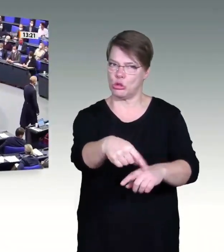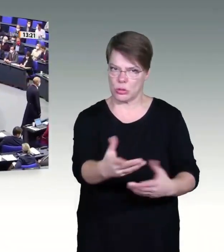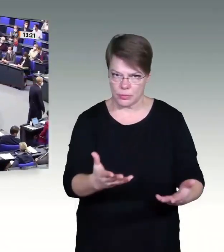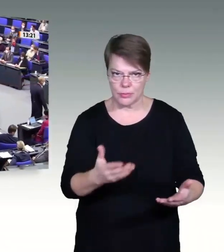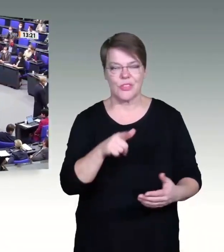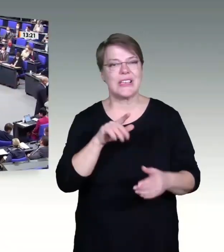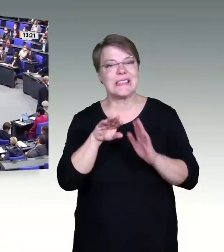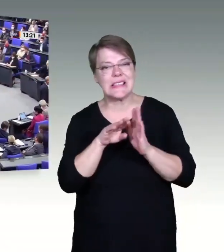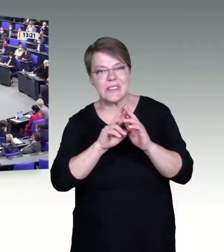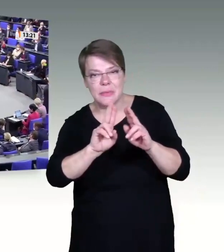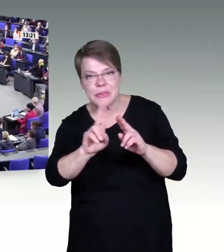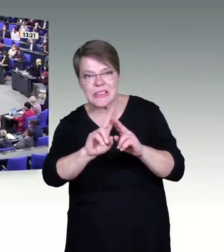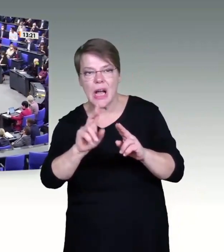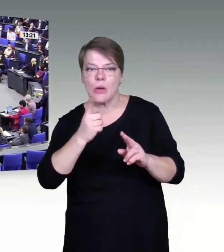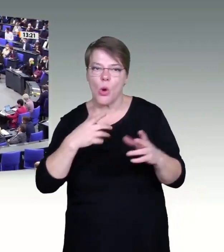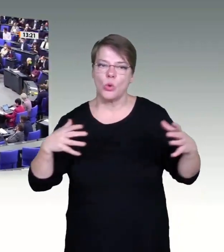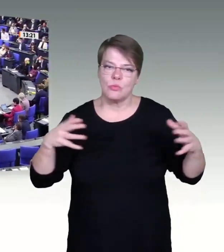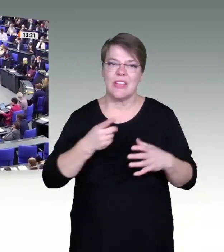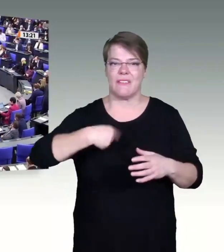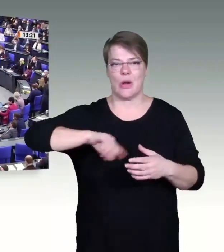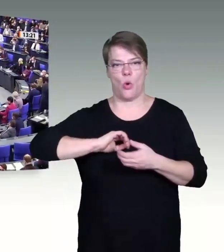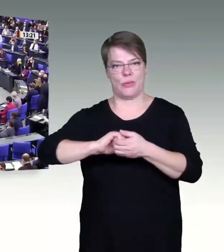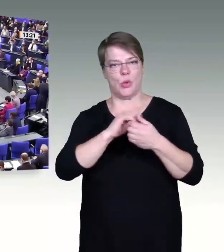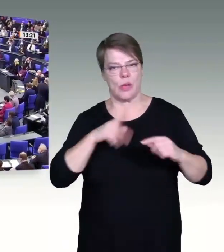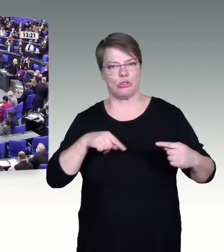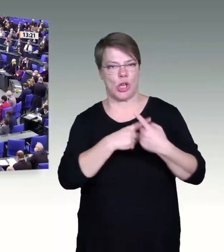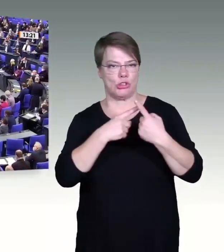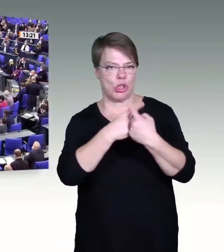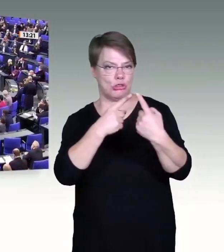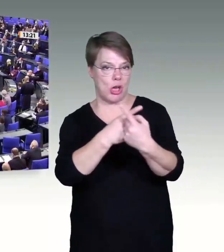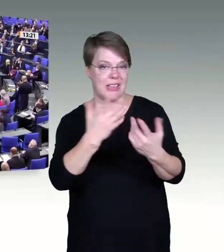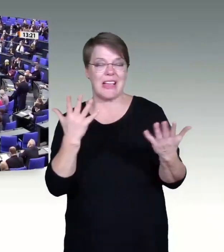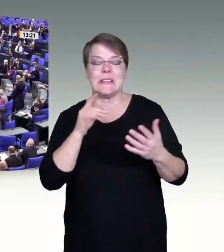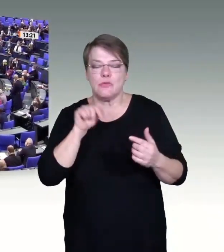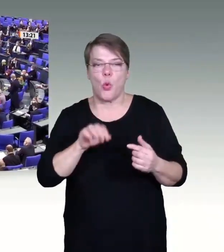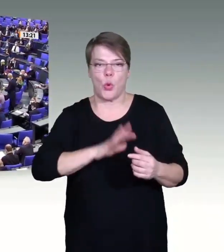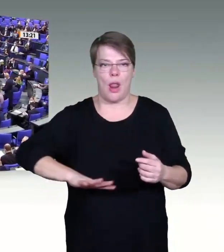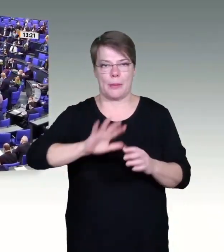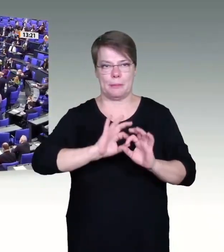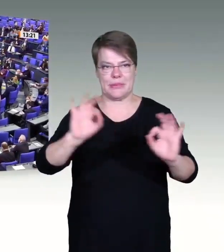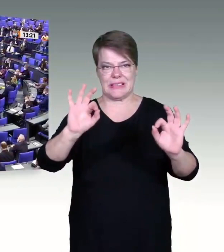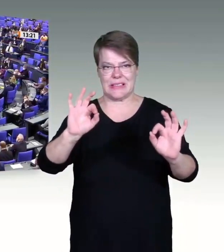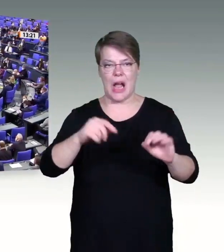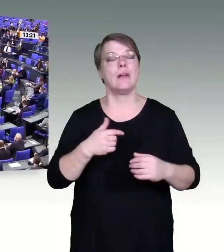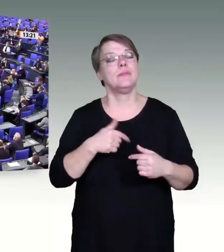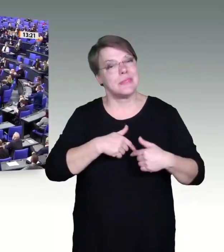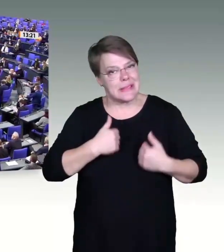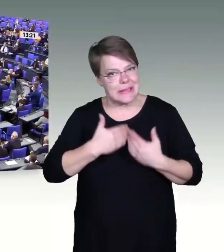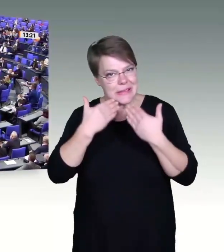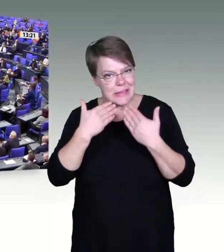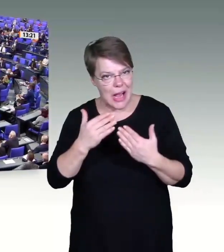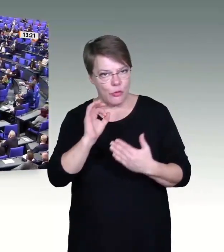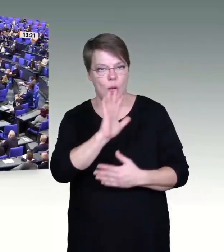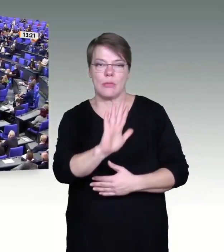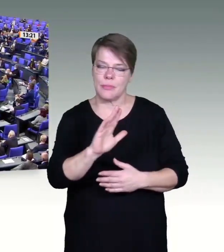Frau Präsidentin! Meine Damen und Herren! Liebe Kolleginnen und Kollegen! Ich möchte mit bedenkenswerten Aussage einer jungen